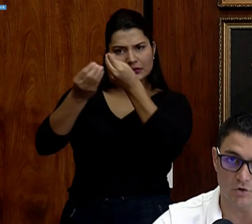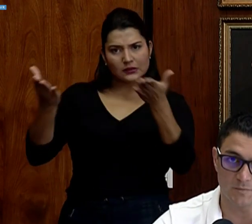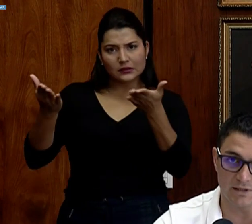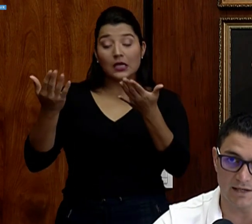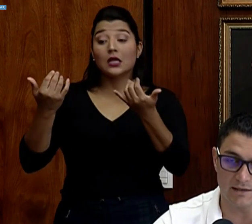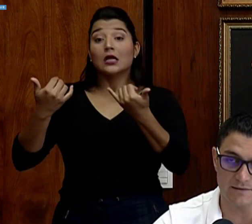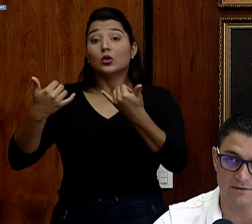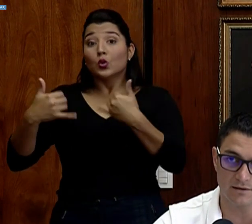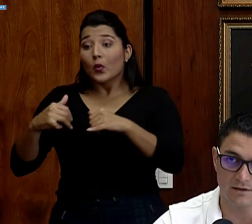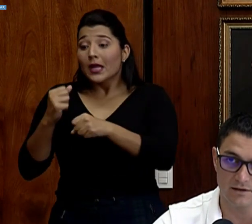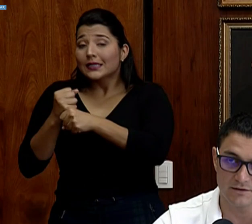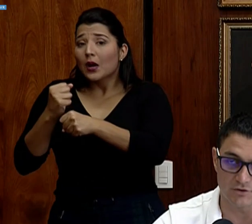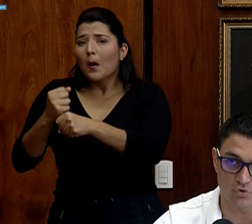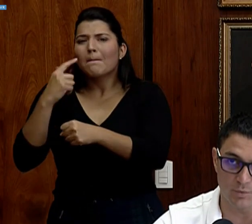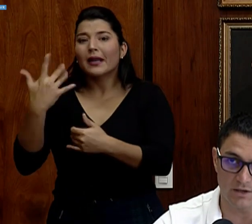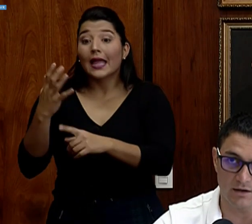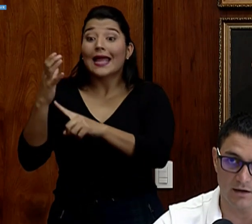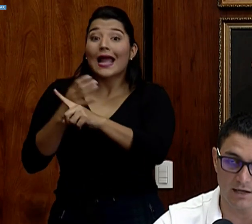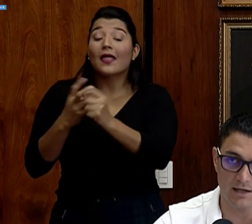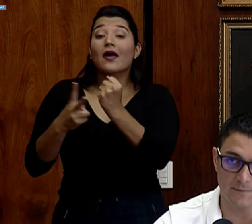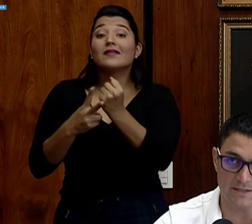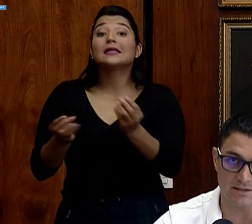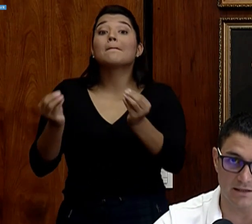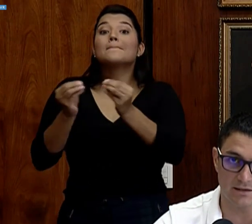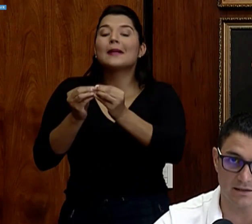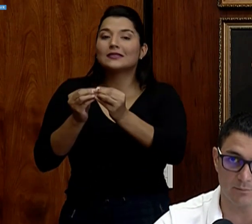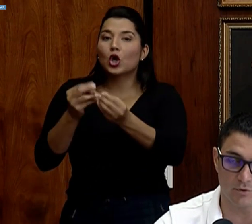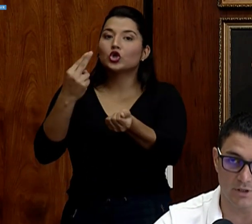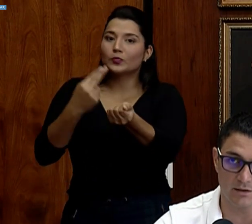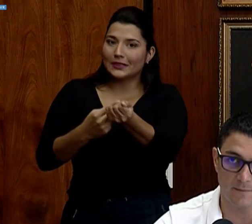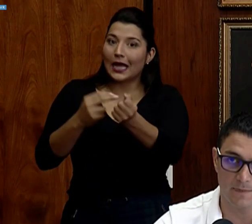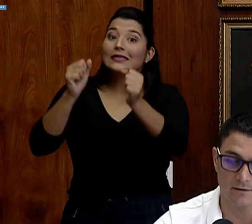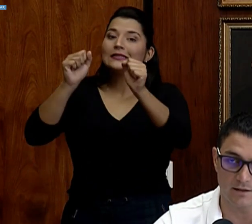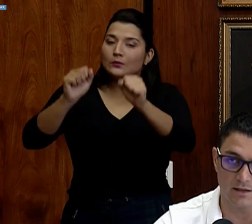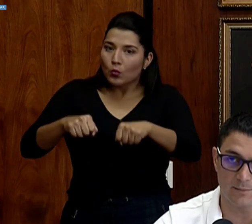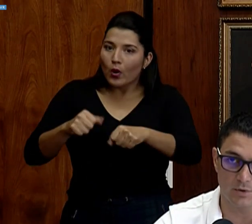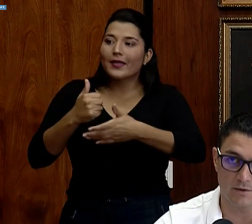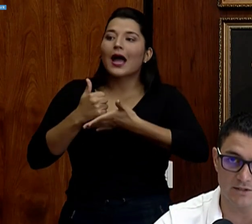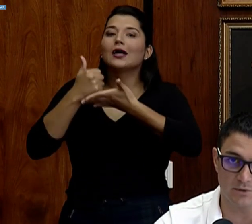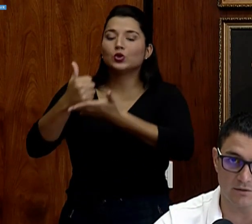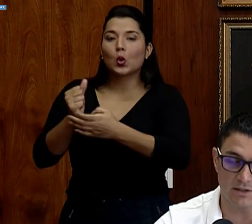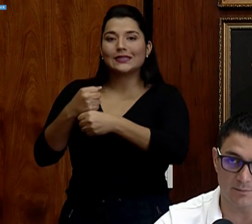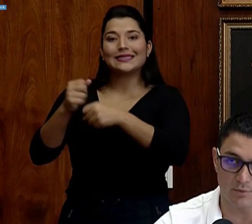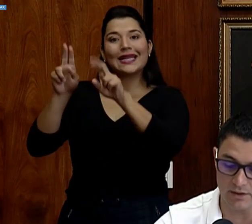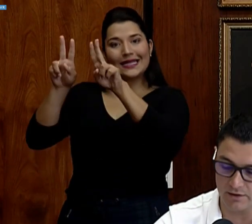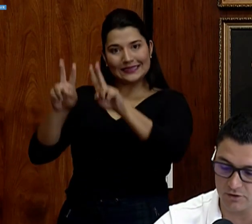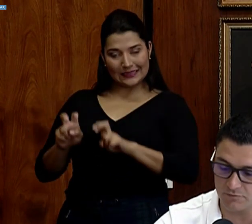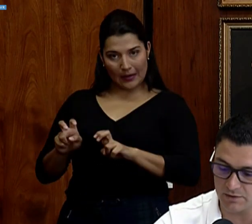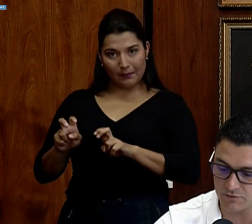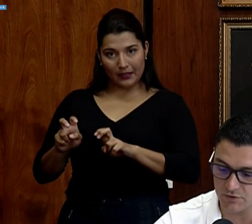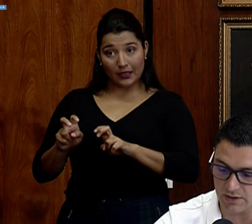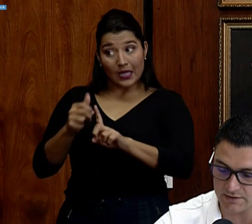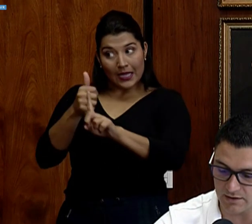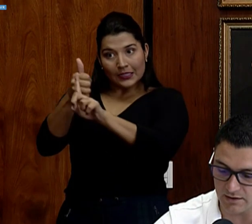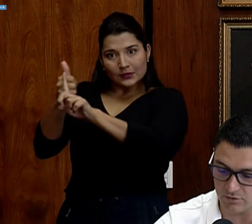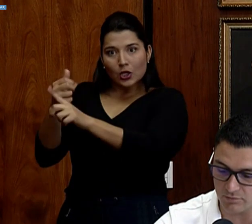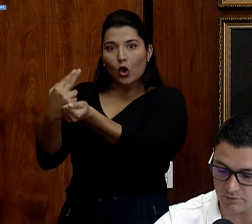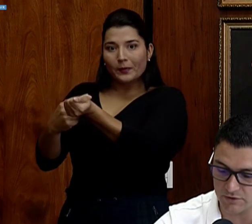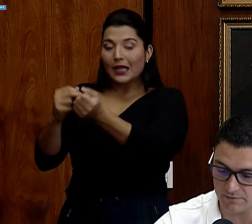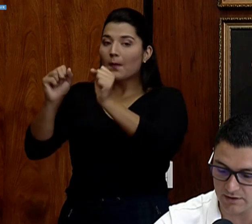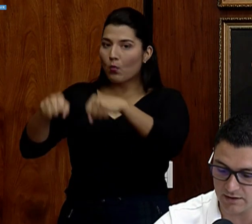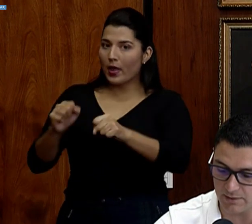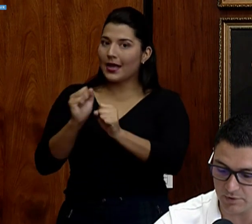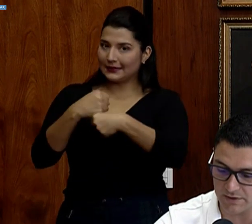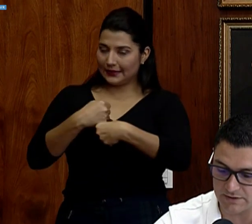hospitales se sumen a la capacidad de poder tener la prueba disponible y que puedan ellos mismos hacerla.